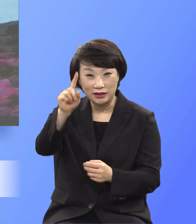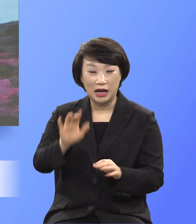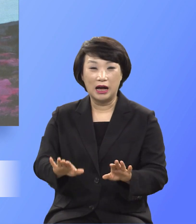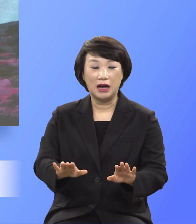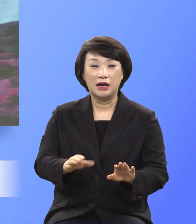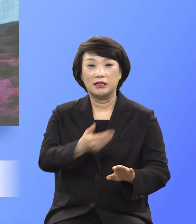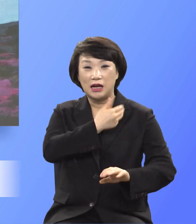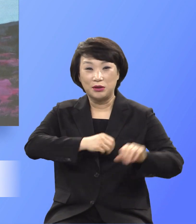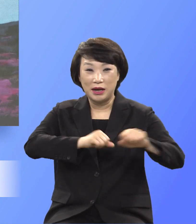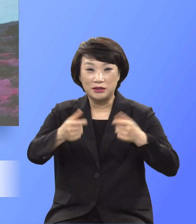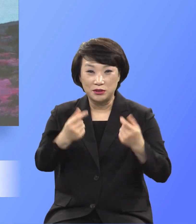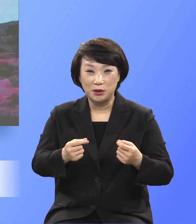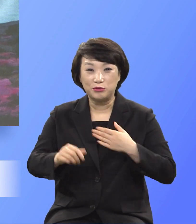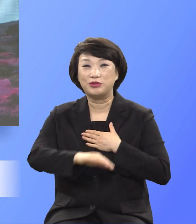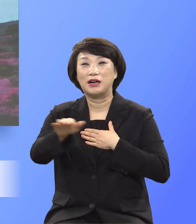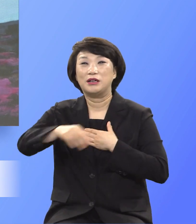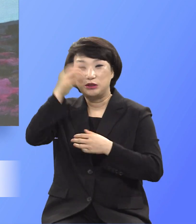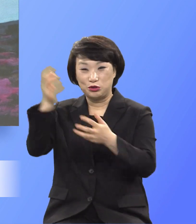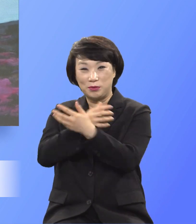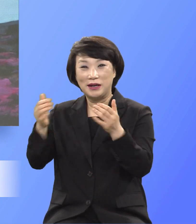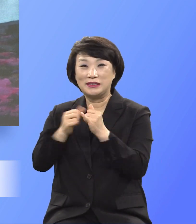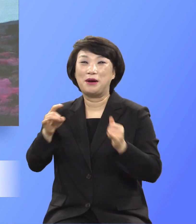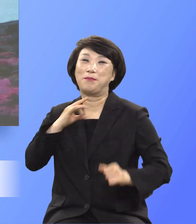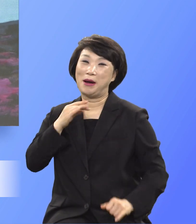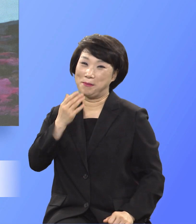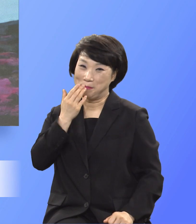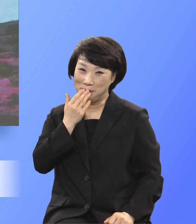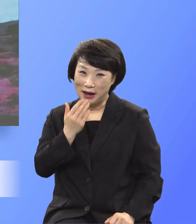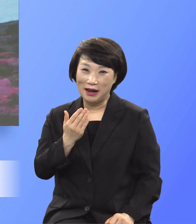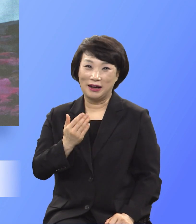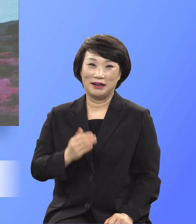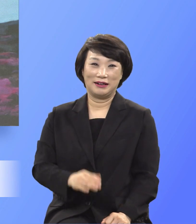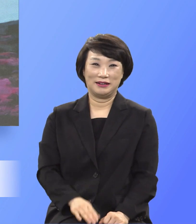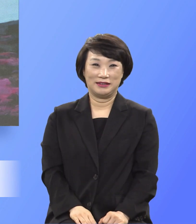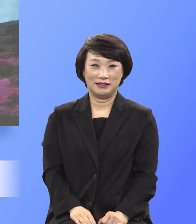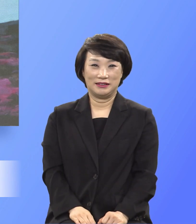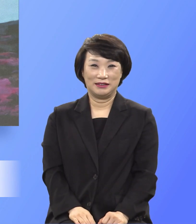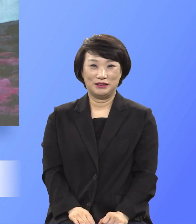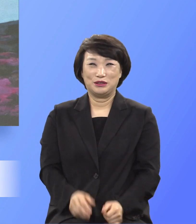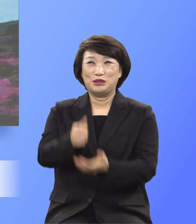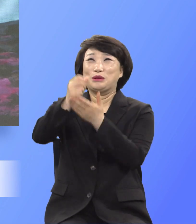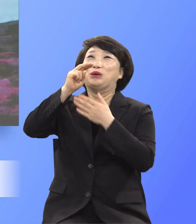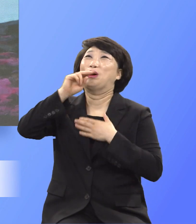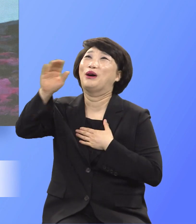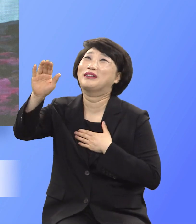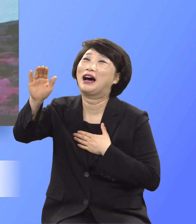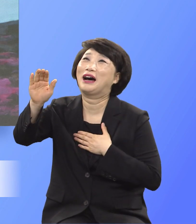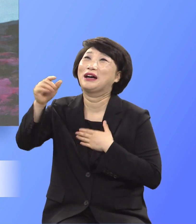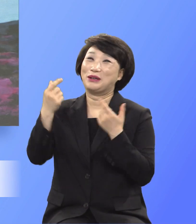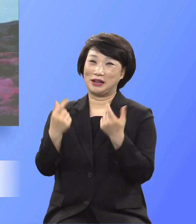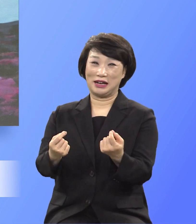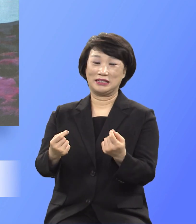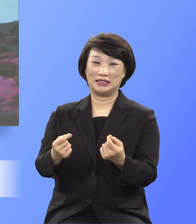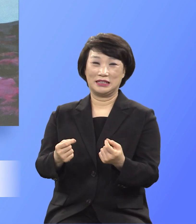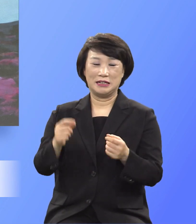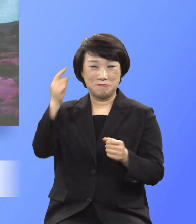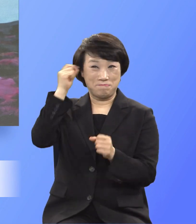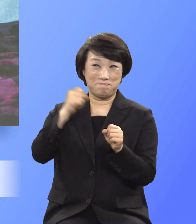성령이 충만한 자들만 가능하다 주여 내게도 그렇게 정신 바짝 차려서